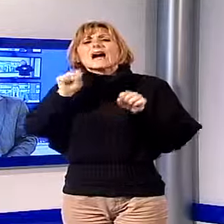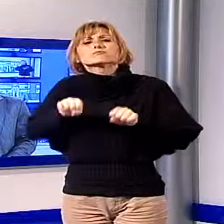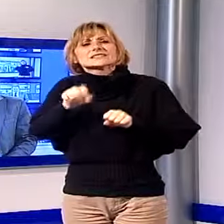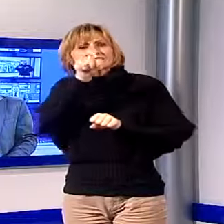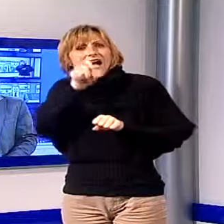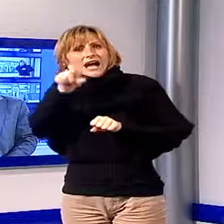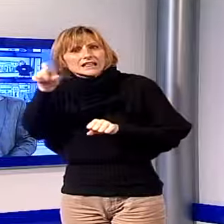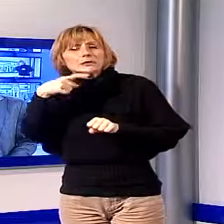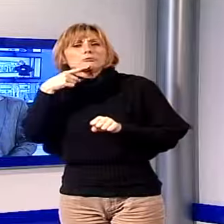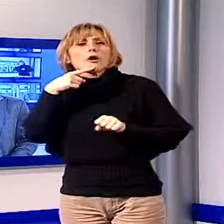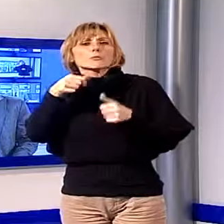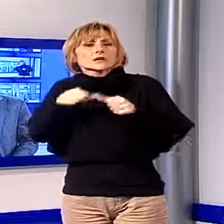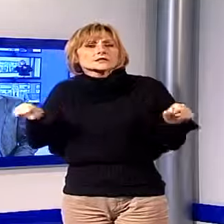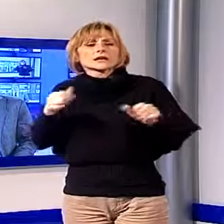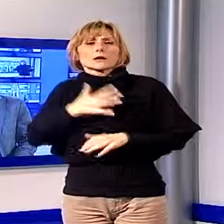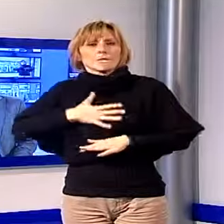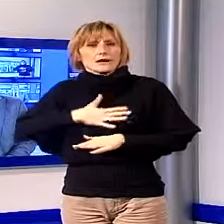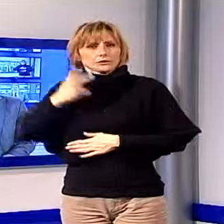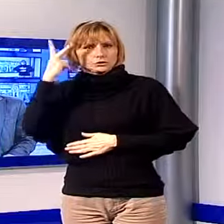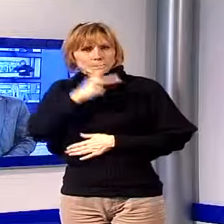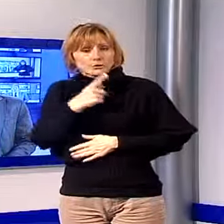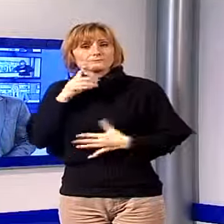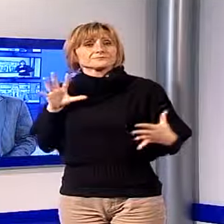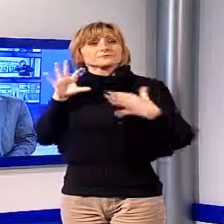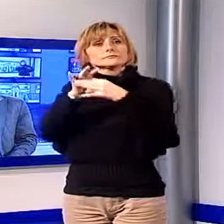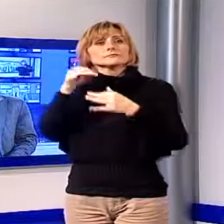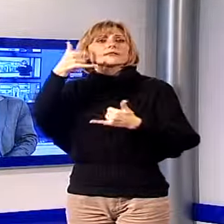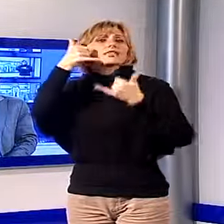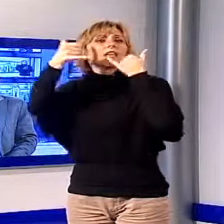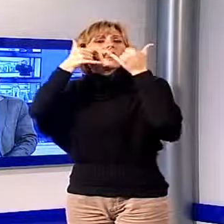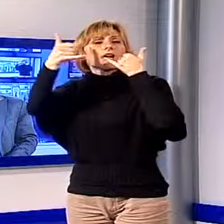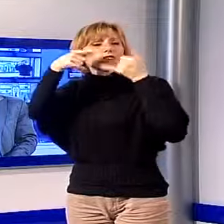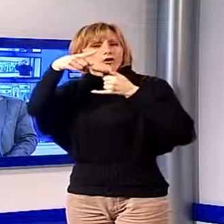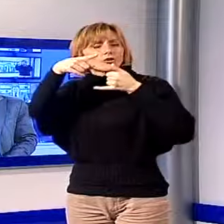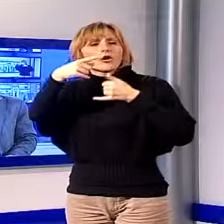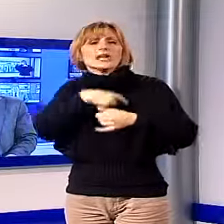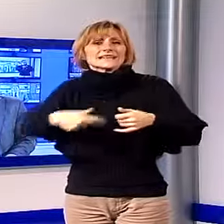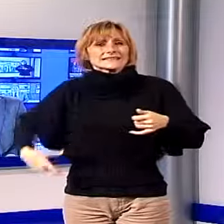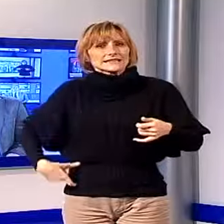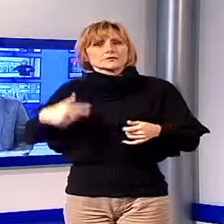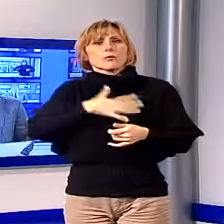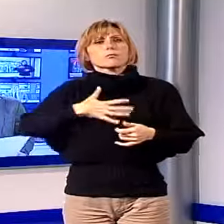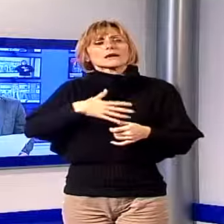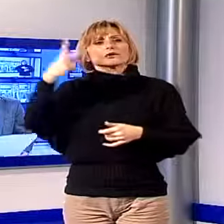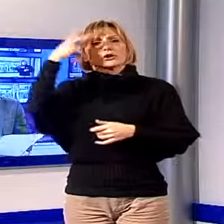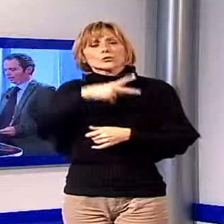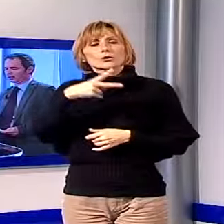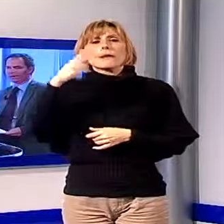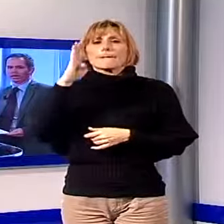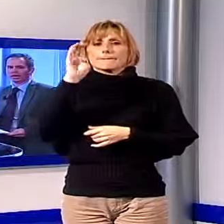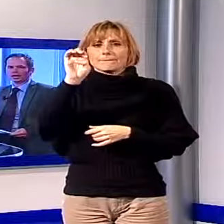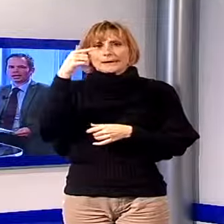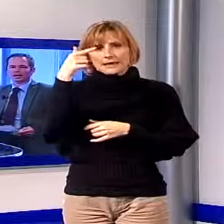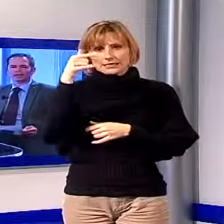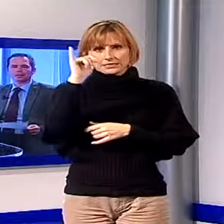comunale di Banni di Lucca. Ma ci colleghiamo in diretta telefonica con il Sindaco di Banni di Lucca, Massimo Betti,